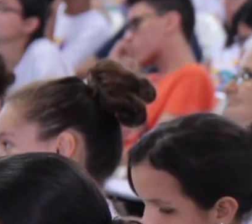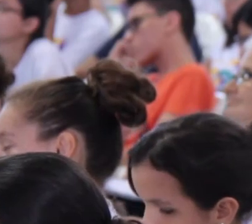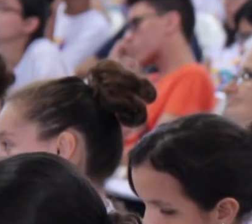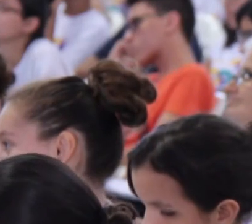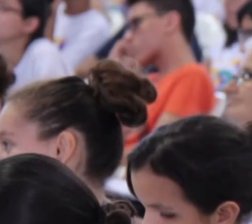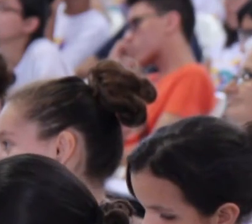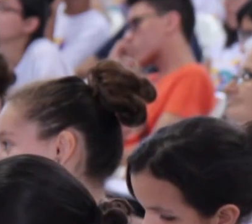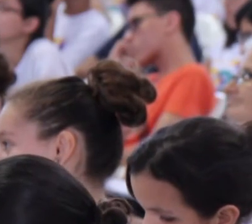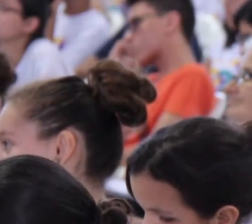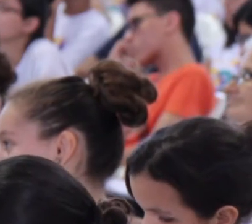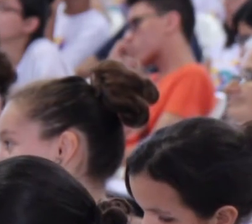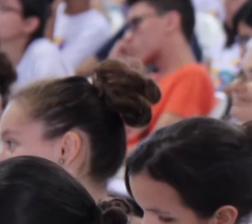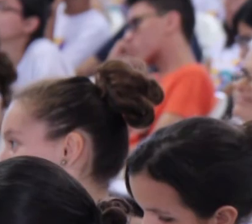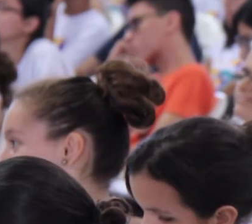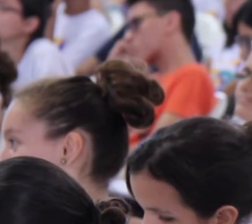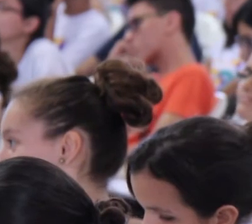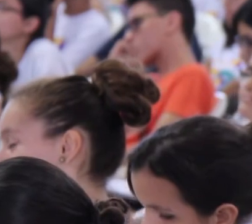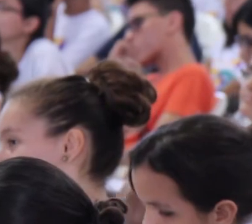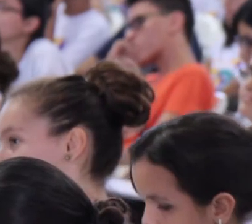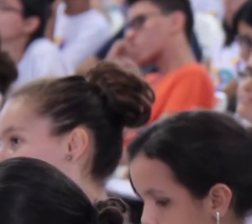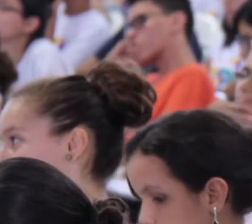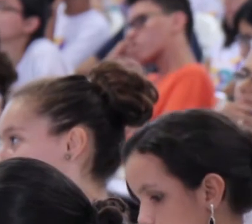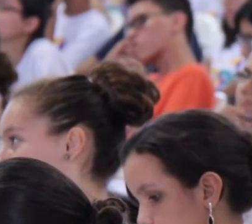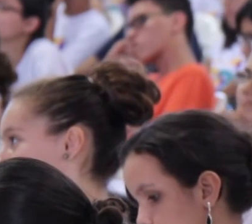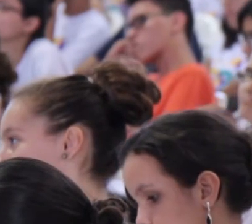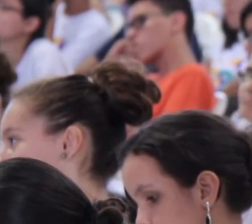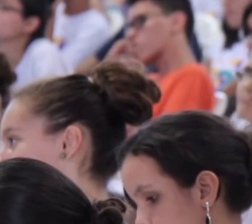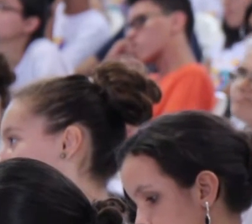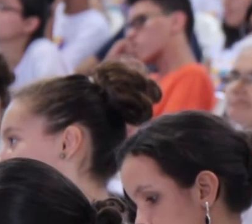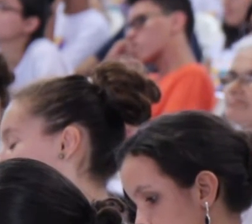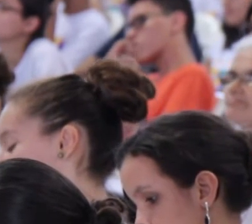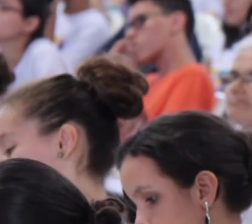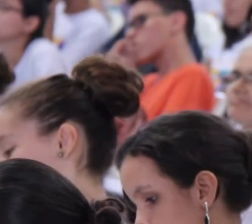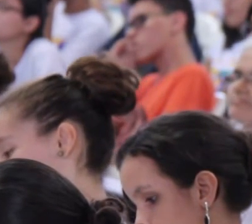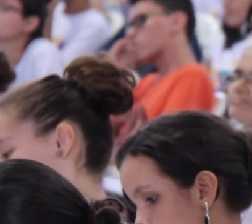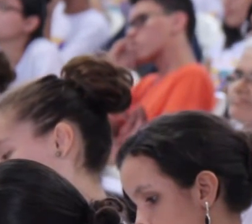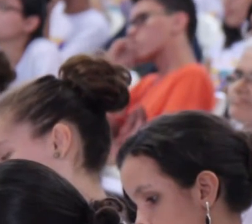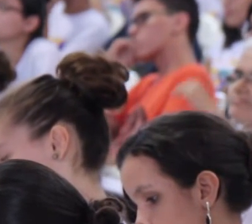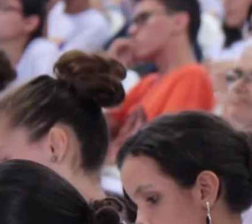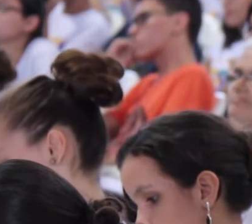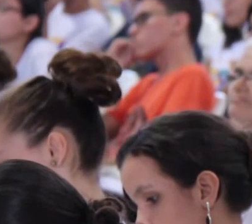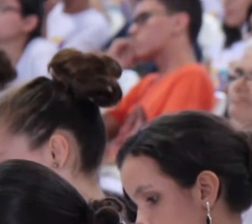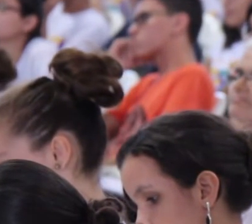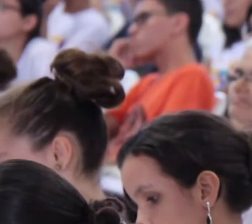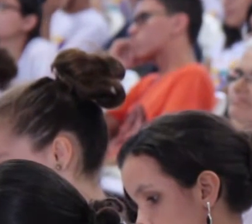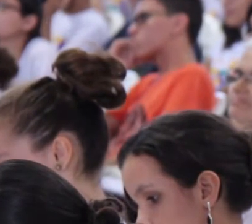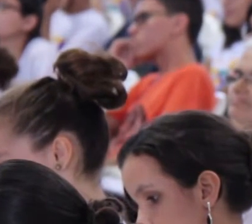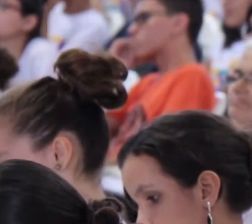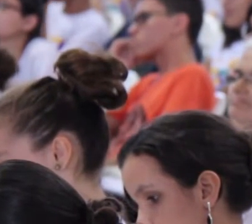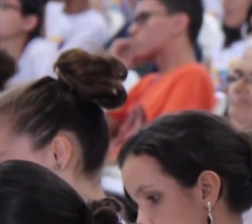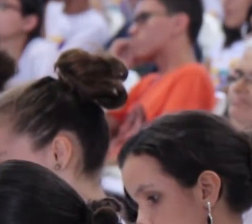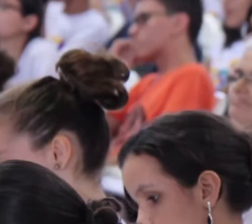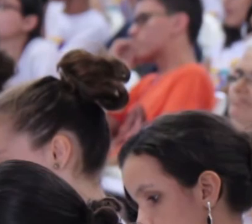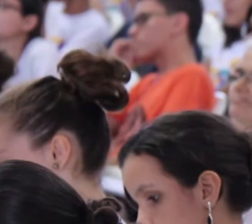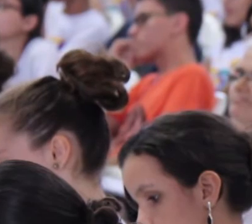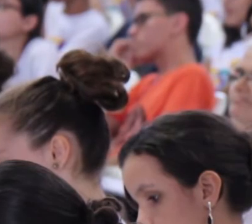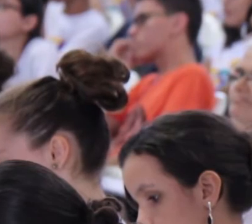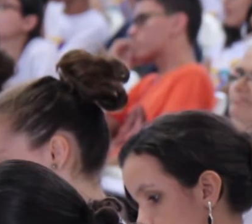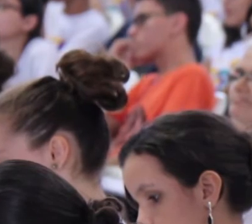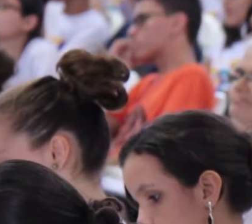é seguinte, Zero vírgula quarenta e cinco. É quantos por cento, meus amigos? Pensa aí. Mais alto, eu ouvi.